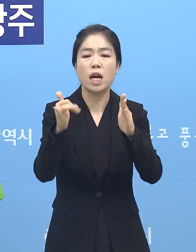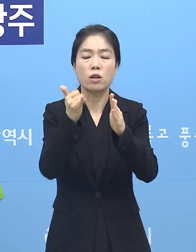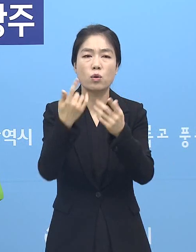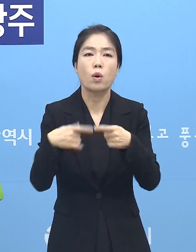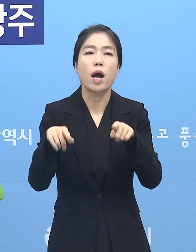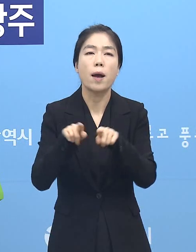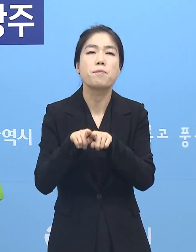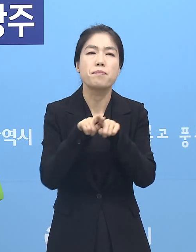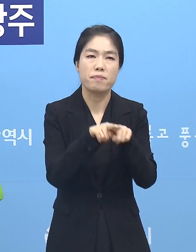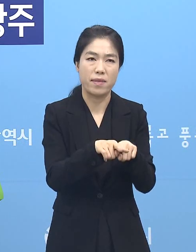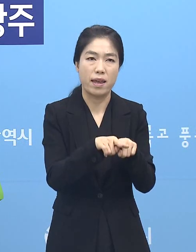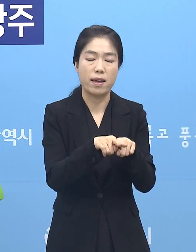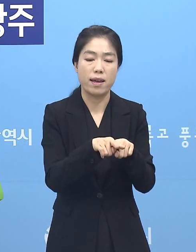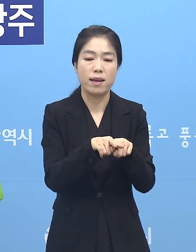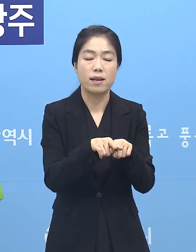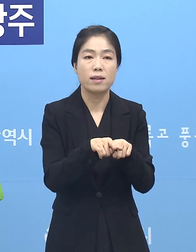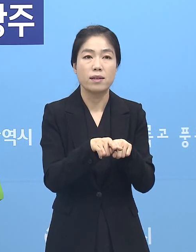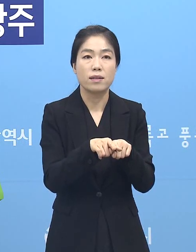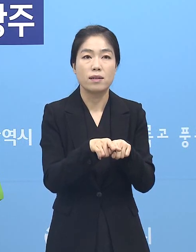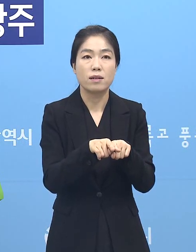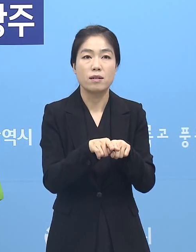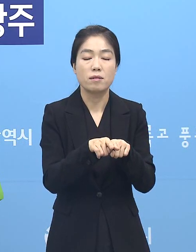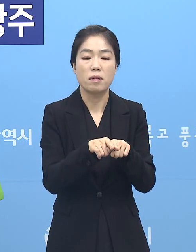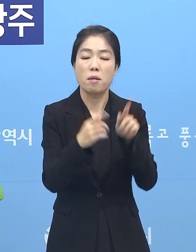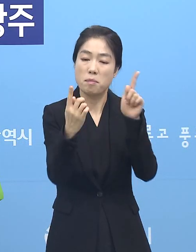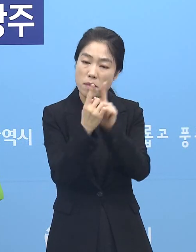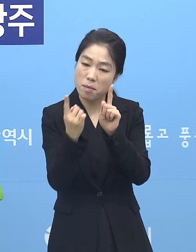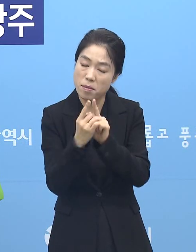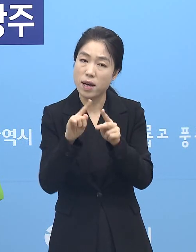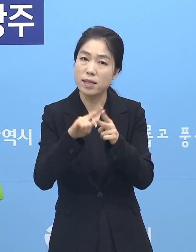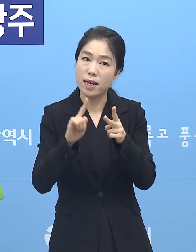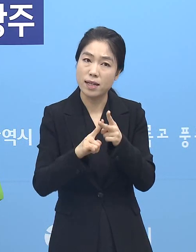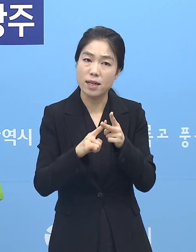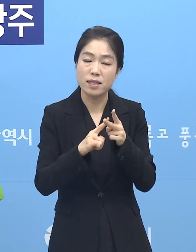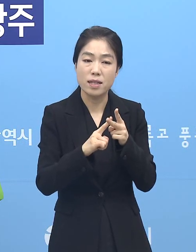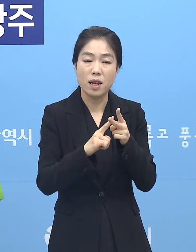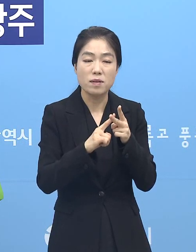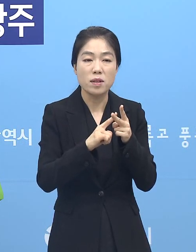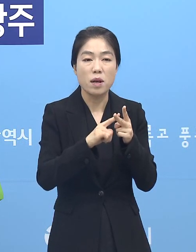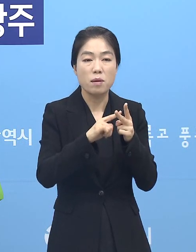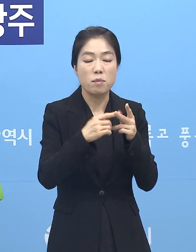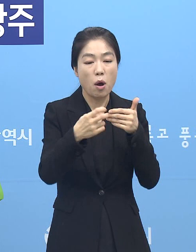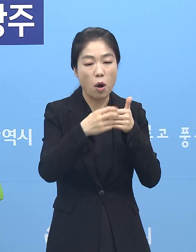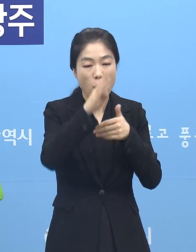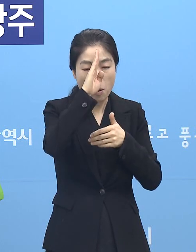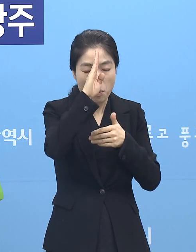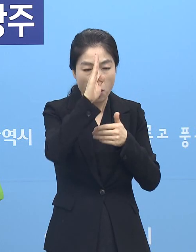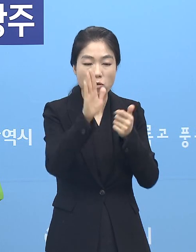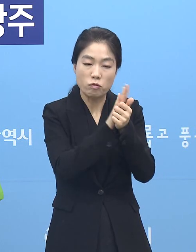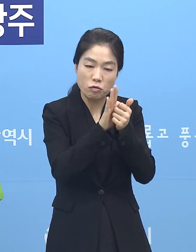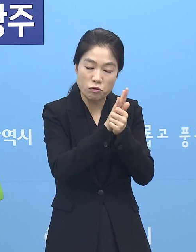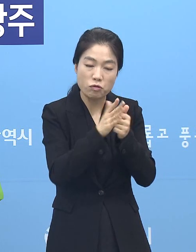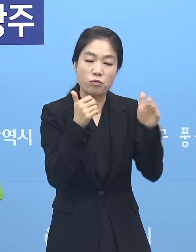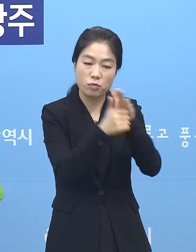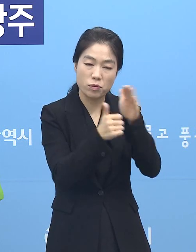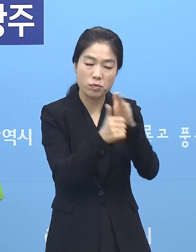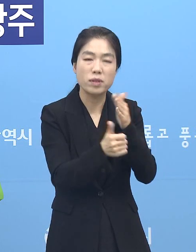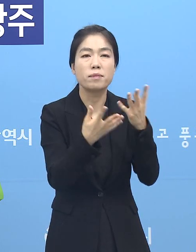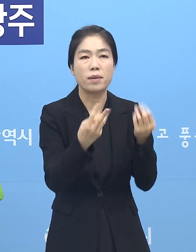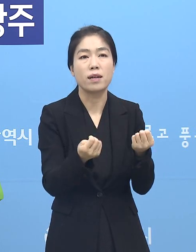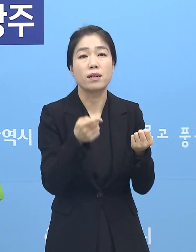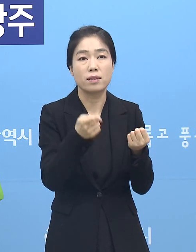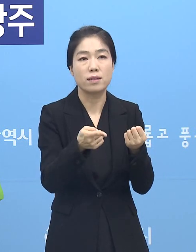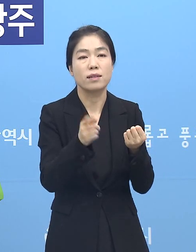방역수칙을 지키시겠지만 보호자들이 면회를 한다든지 병문화를 간다든지 이런 게 좀 있는 것 같습니다. 그래서 그런 것 또한